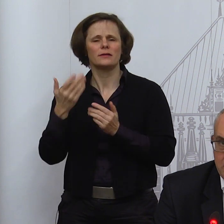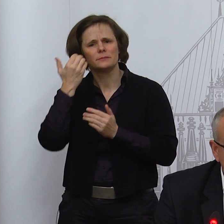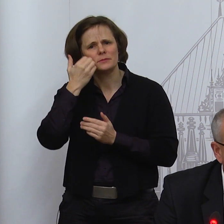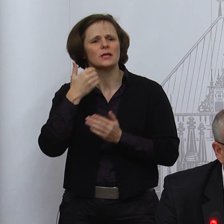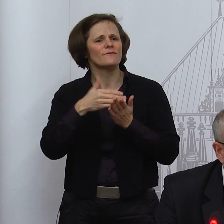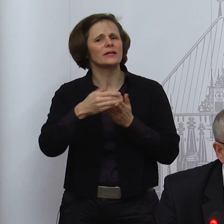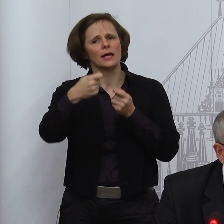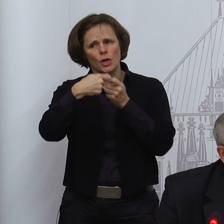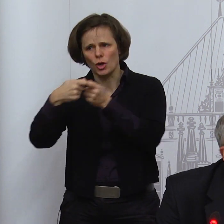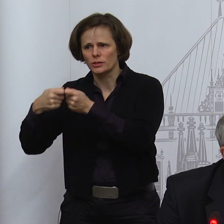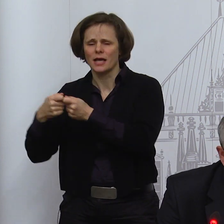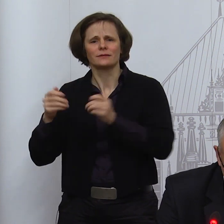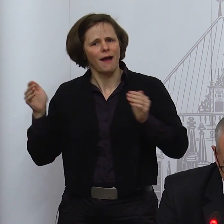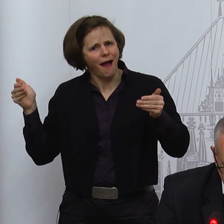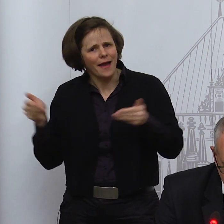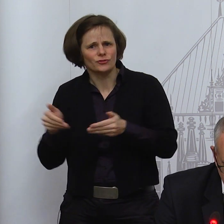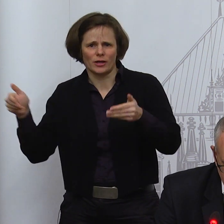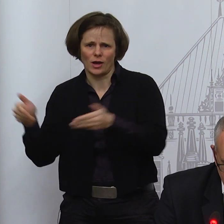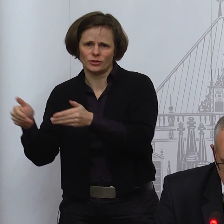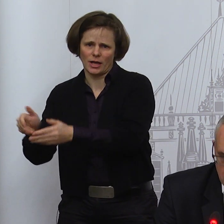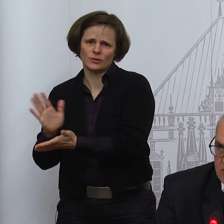Es bleibt bei den bisher geltenden Kontaktbeschränkungen.